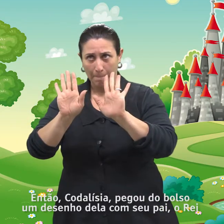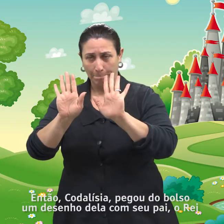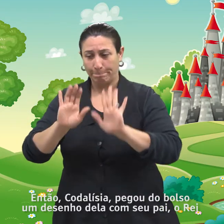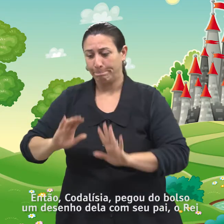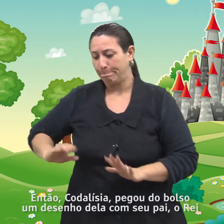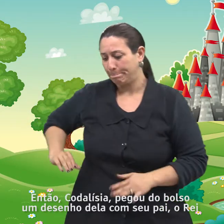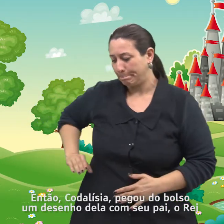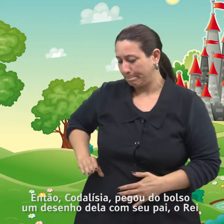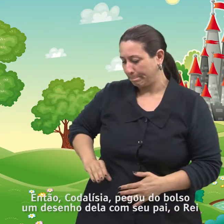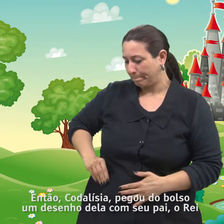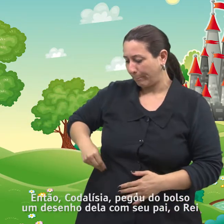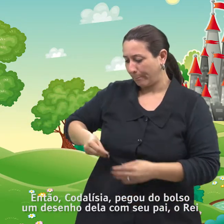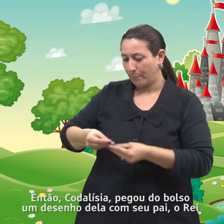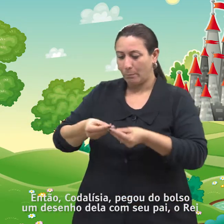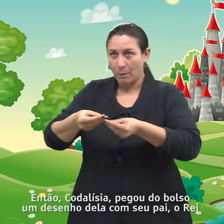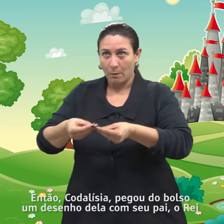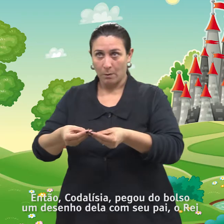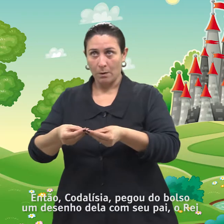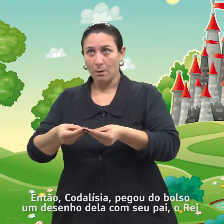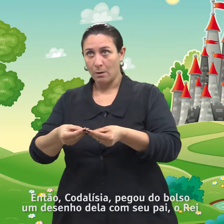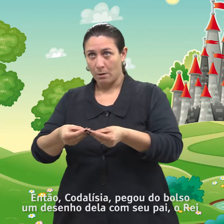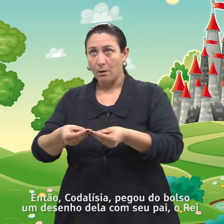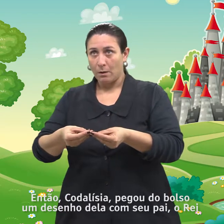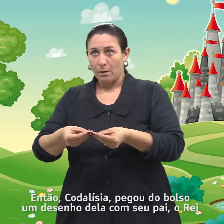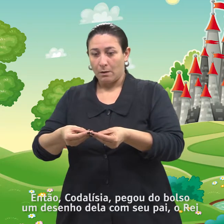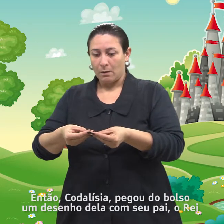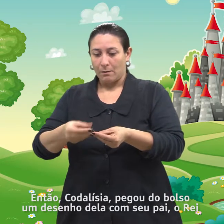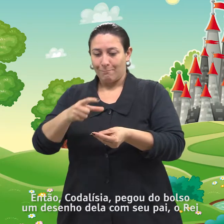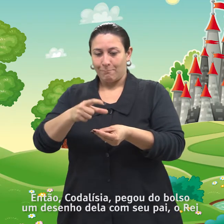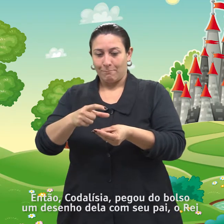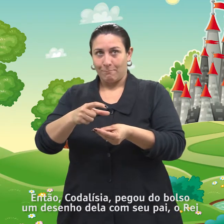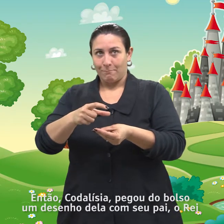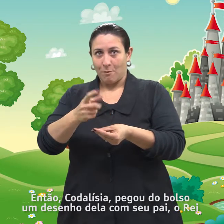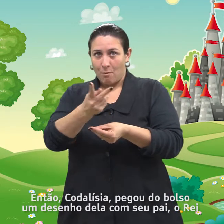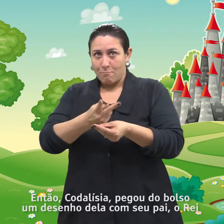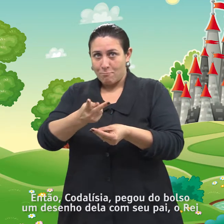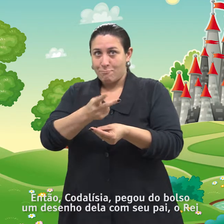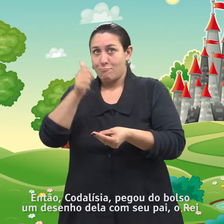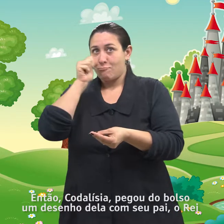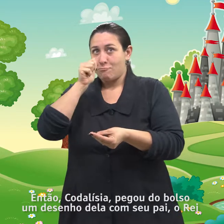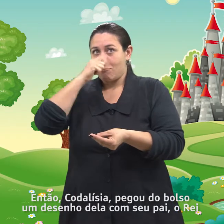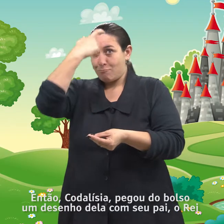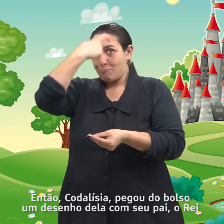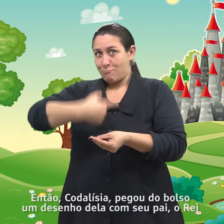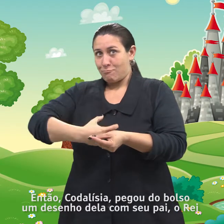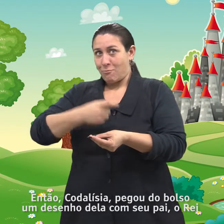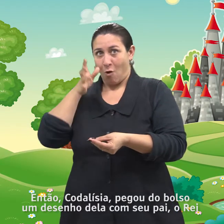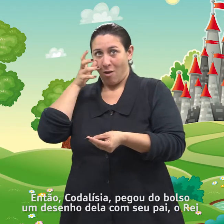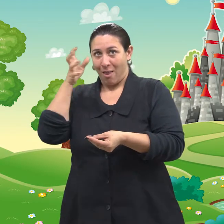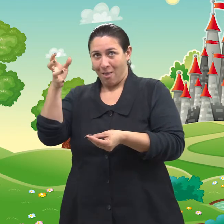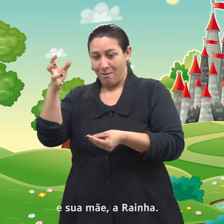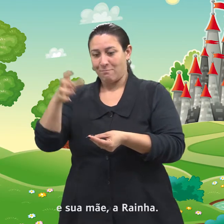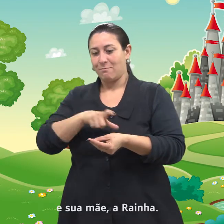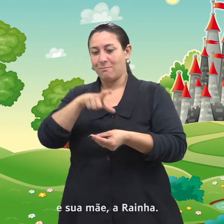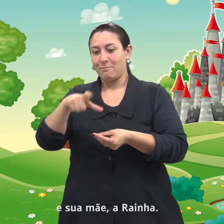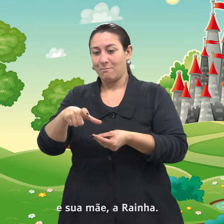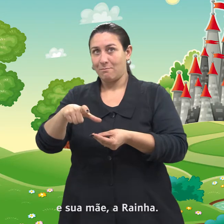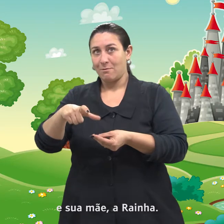Codalísia pegou do bolso um desenho dela com seu pai, o rei, e sua mãe,